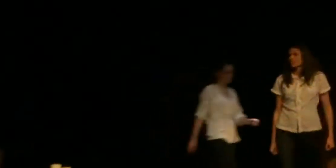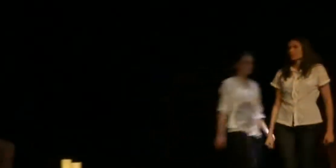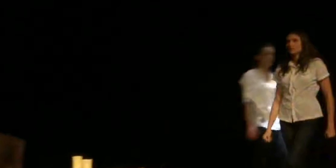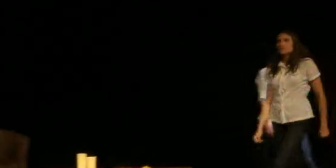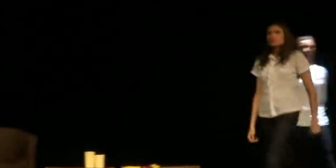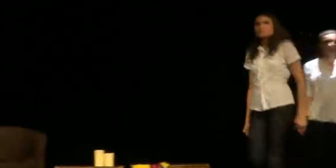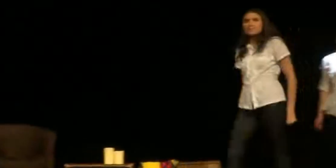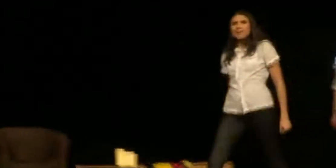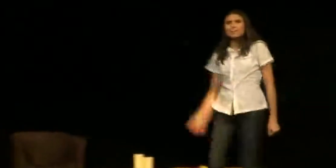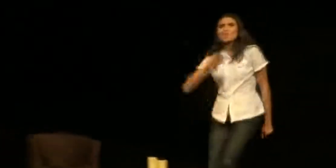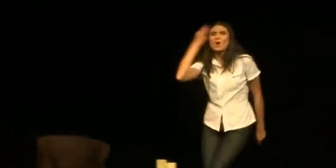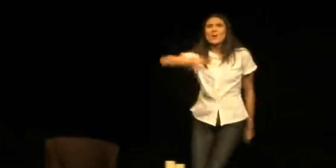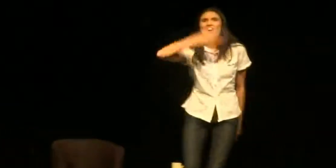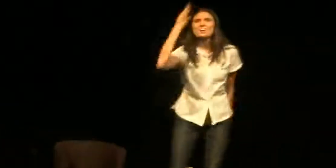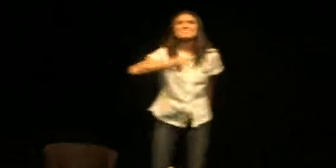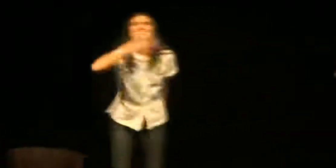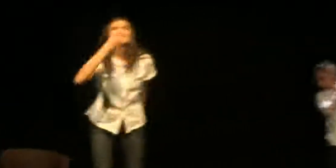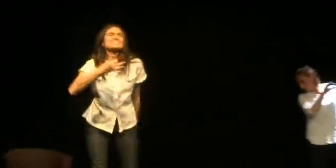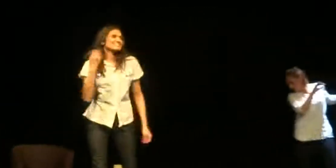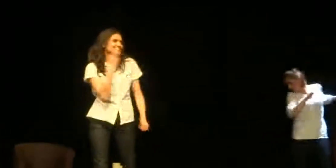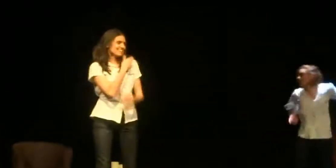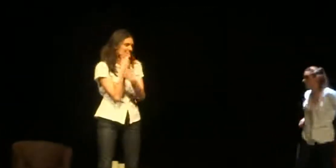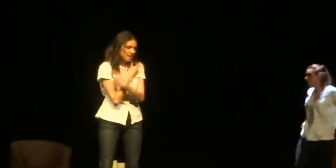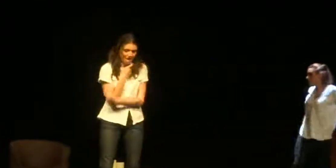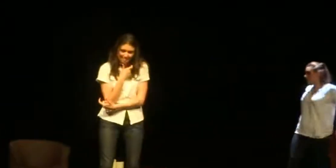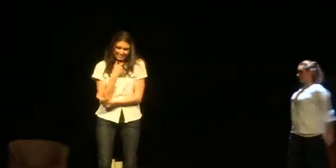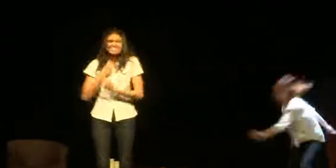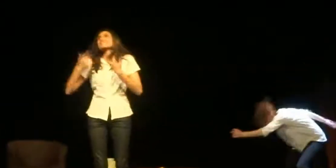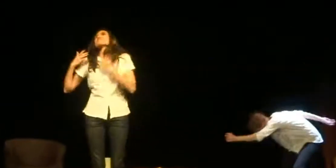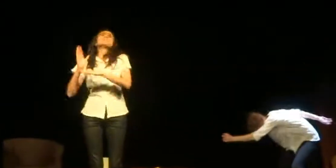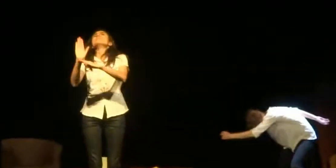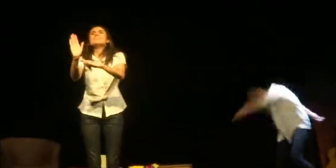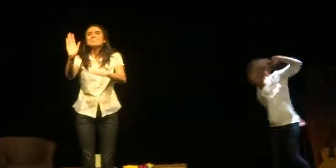Tu pars un peu haut et ris bien trop fort